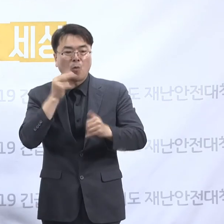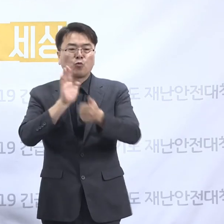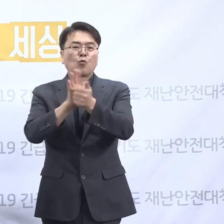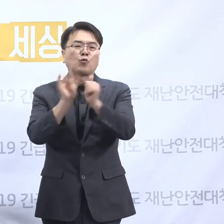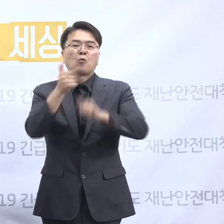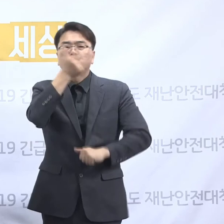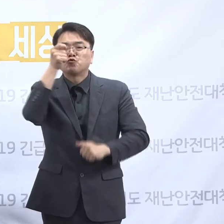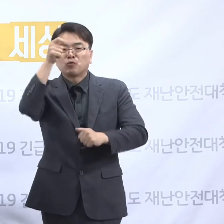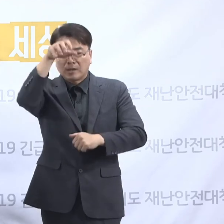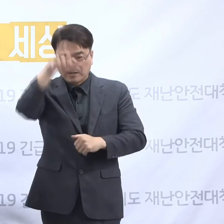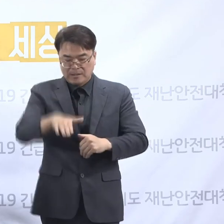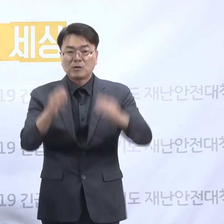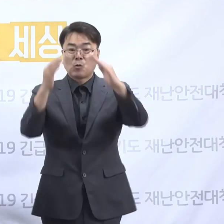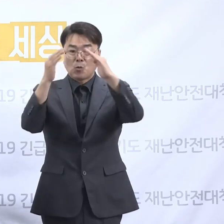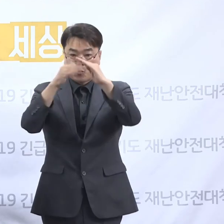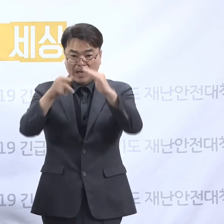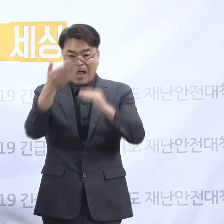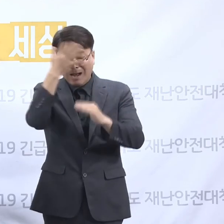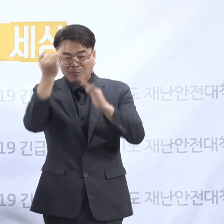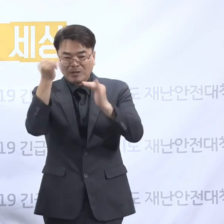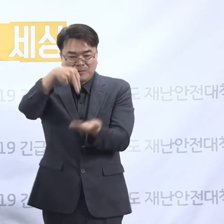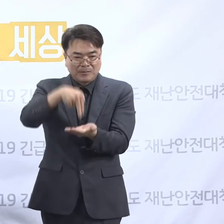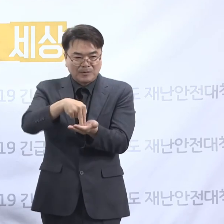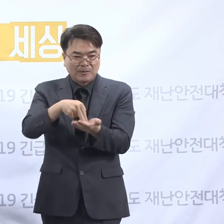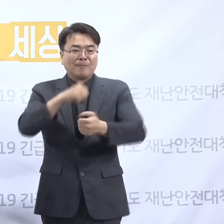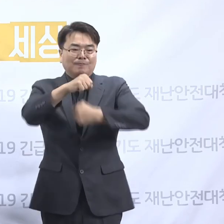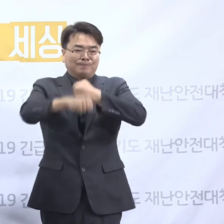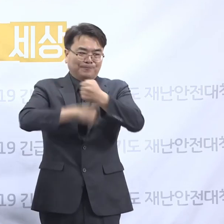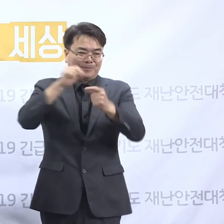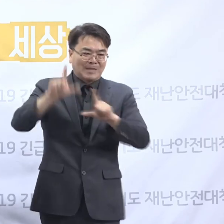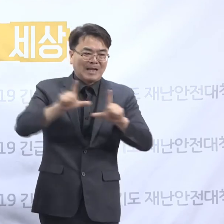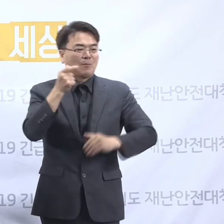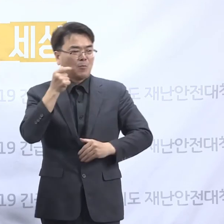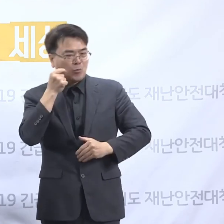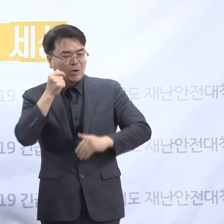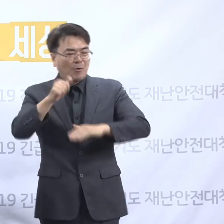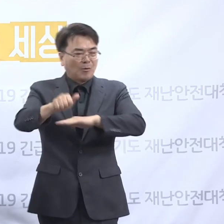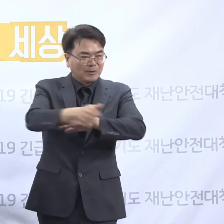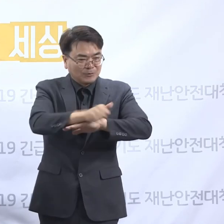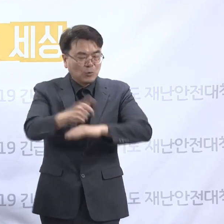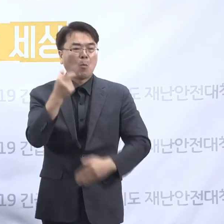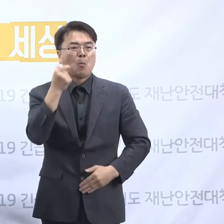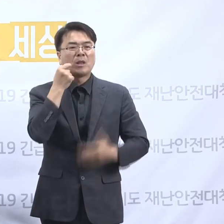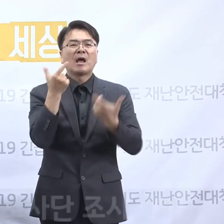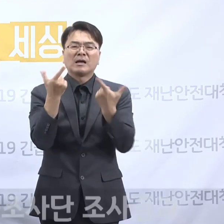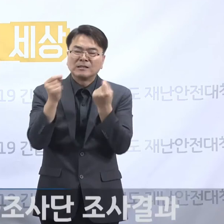자유로운 외출과 이동을 하지 못하는 생활을 해야만 하였습니다.